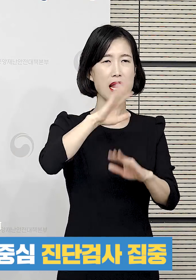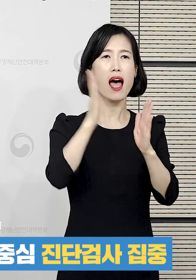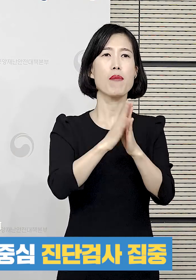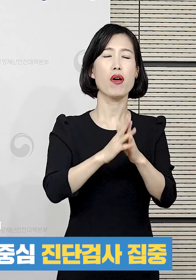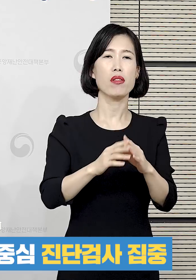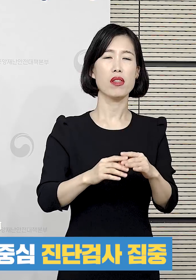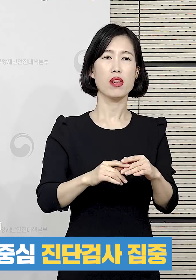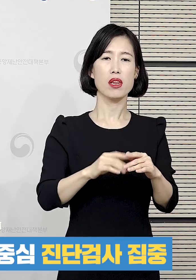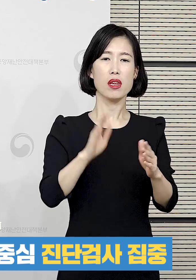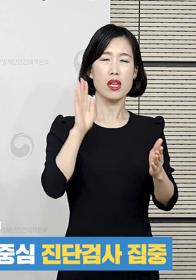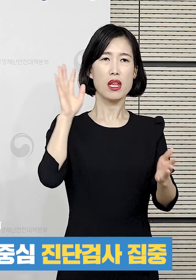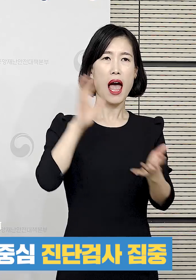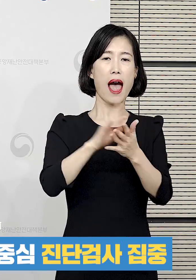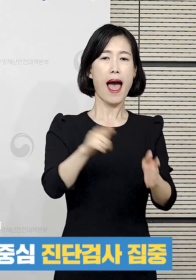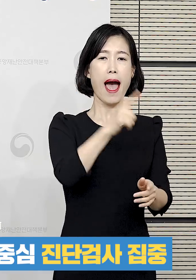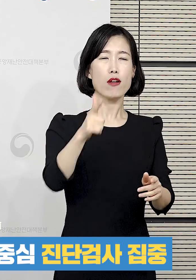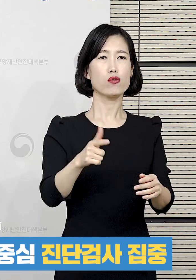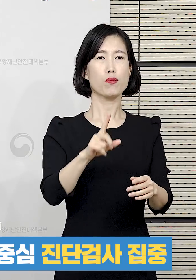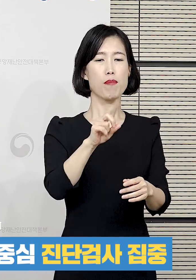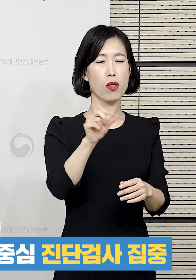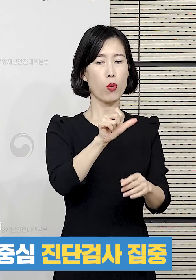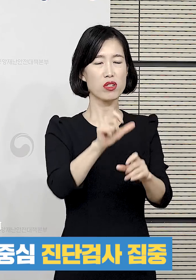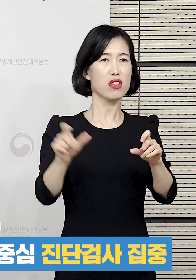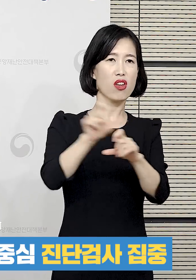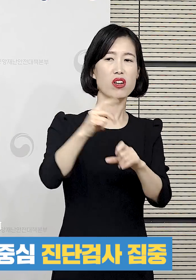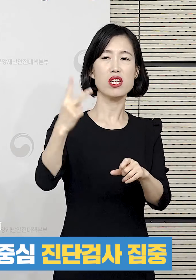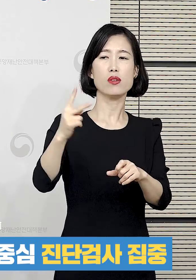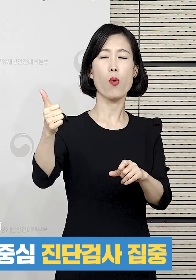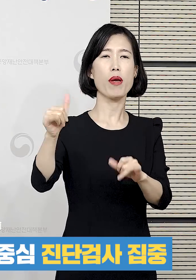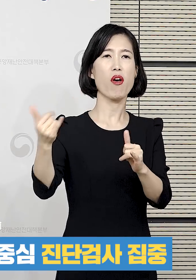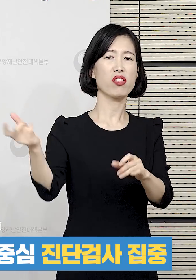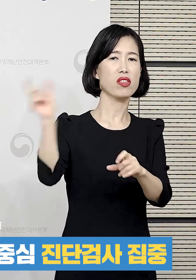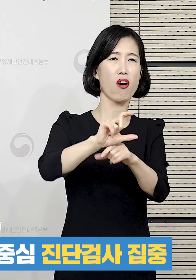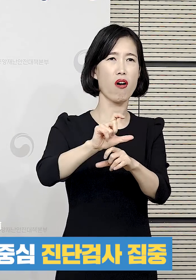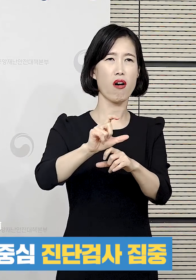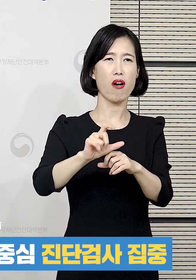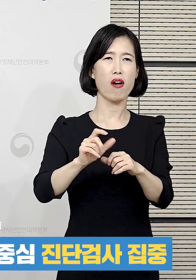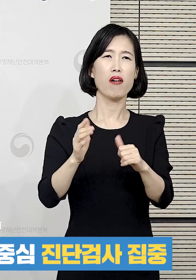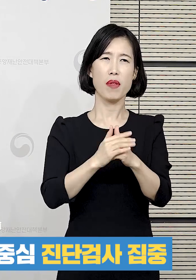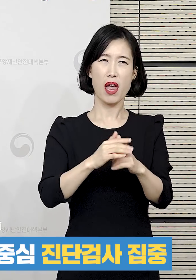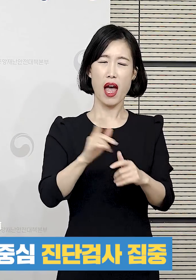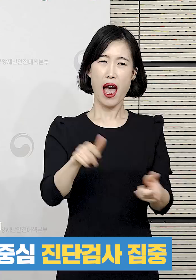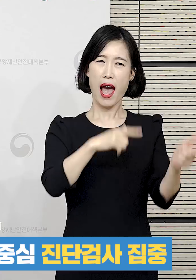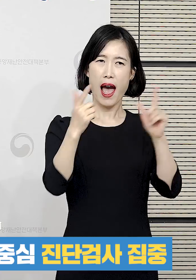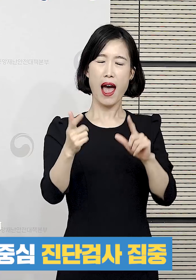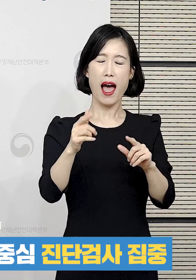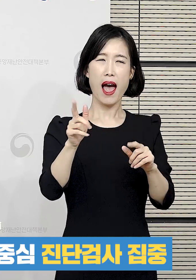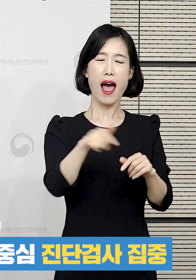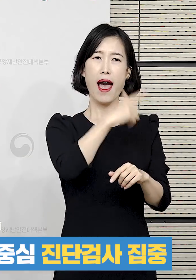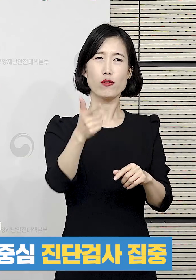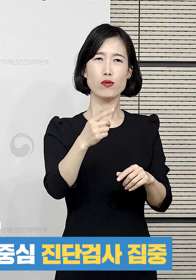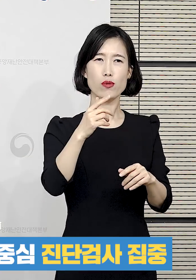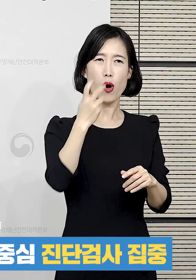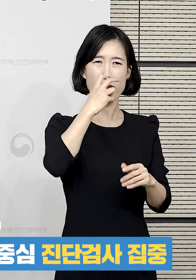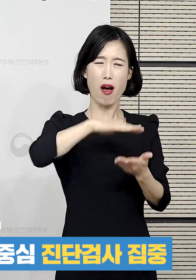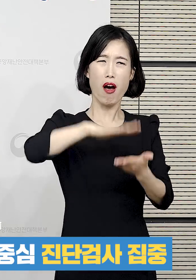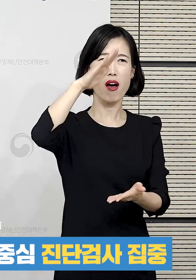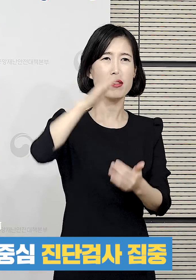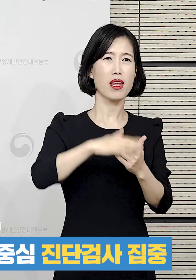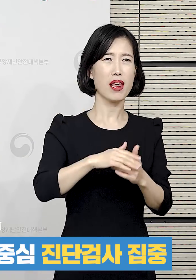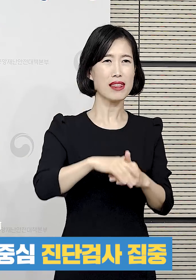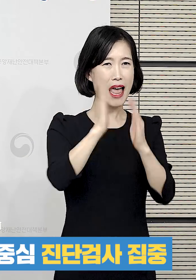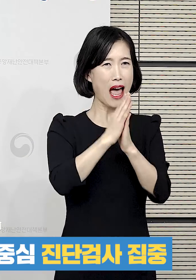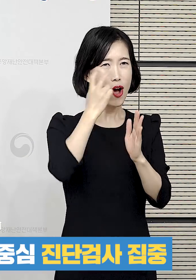전체 검사 총량 중에서 2,500건을 여기에 할당하는 의사결정이 됩니다. 그렇기 때문에 검사를